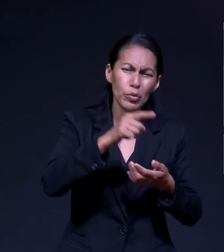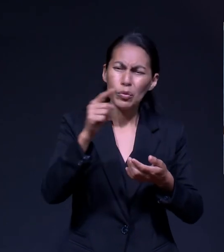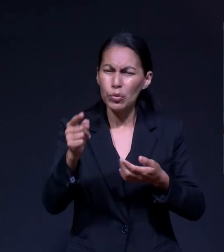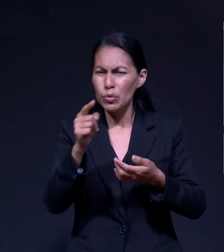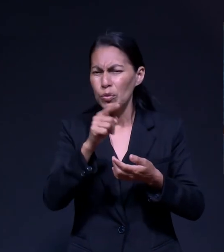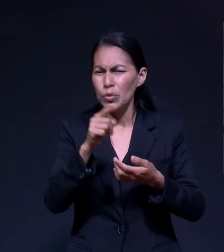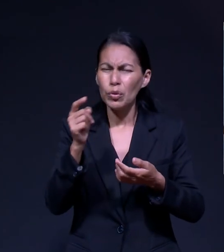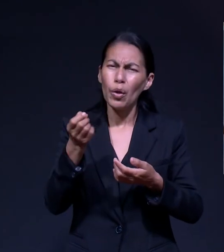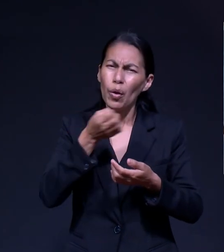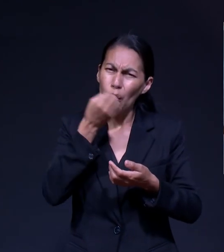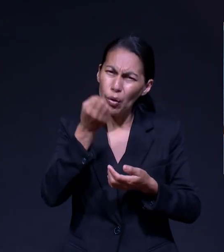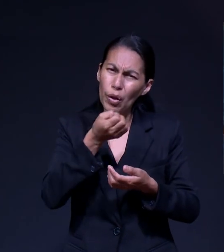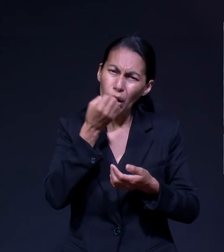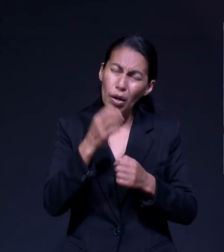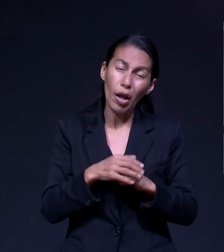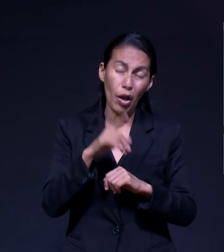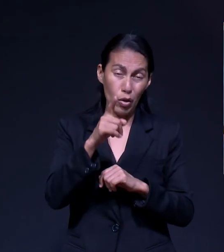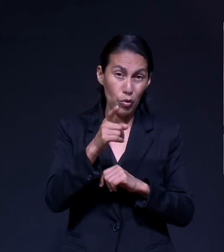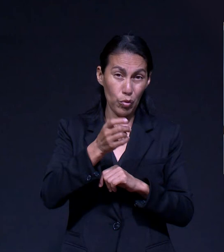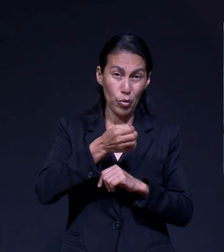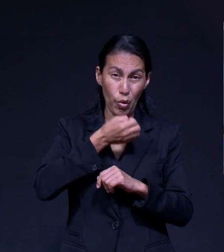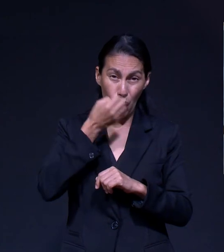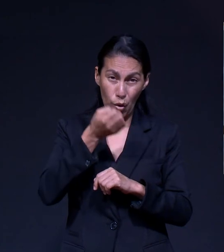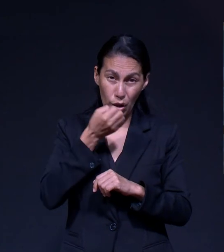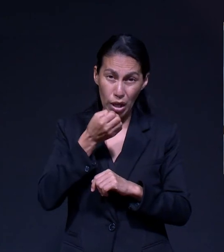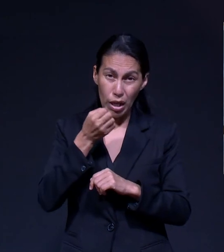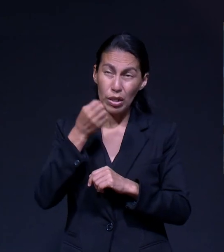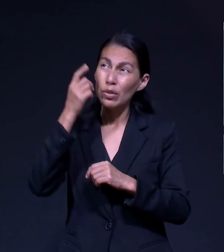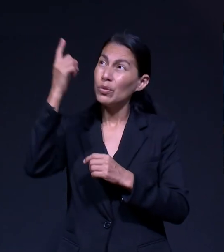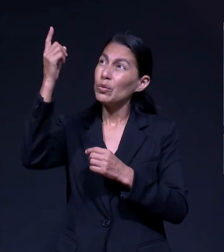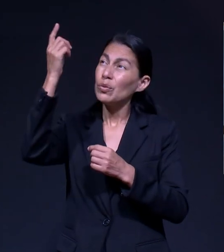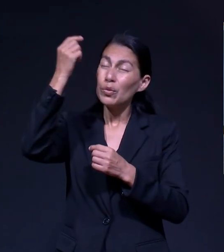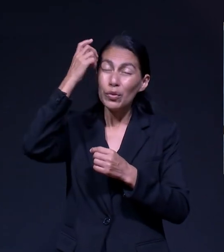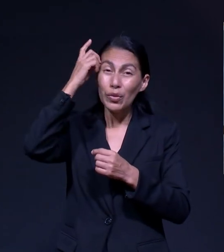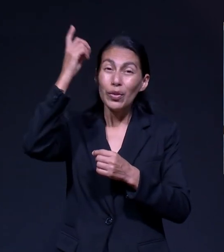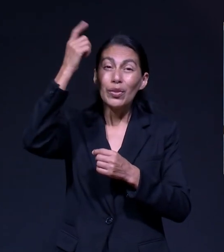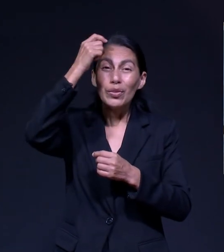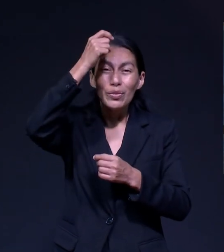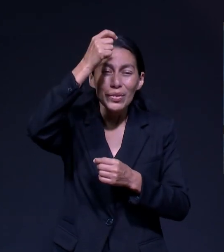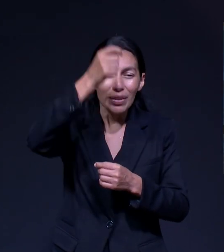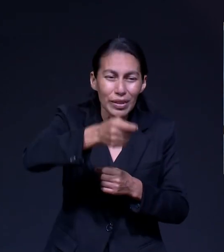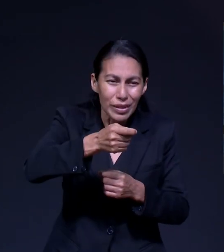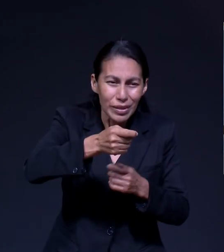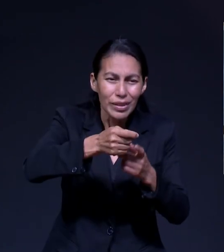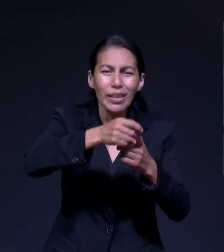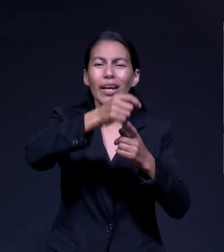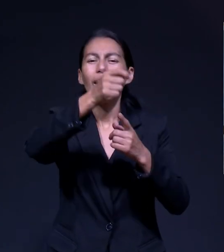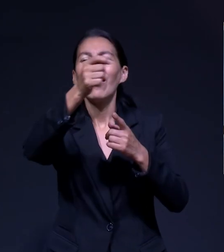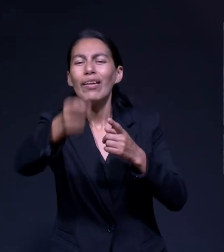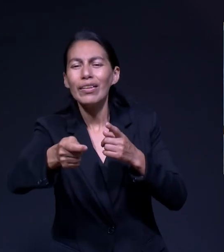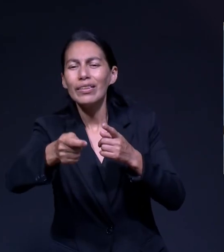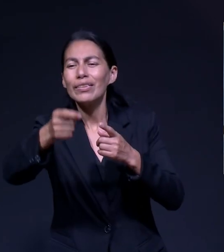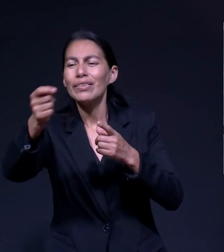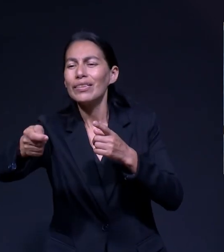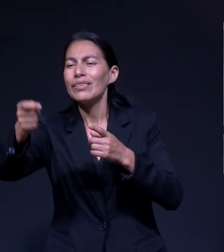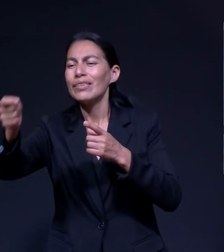Otros Te Conviertes En Canal De Bendición De Dios Y Entonces La Vida Llega A Cobrar